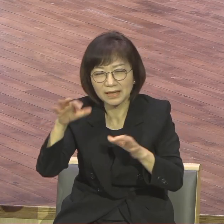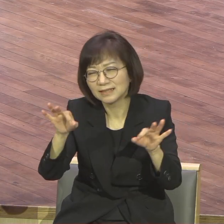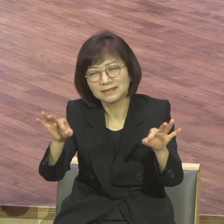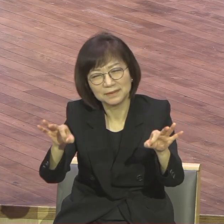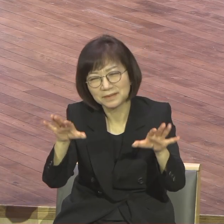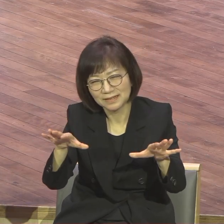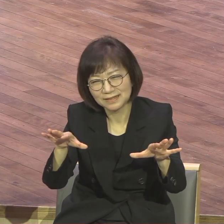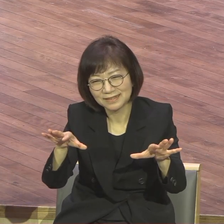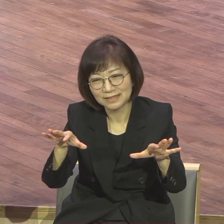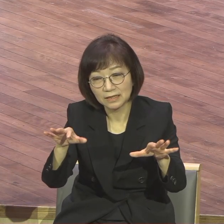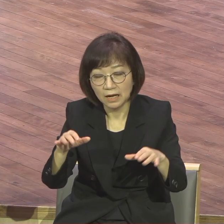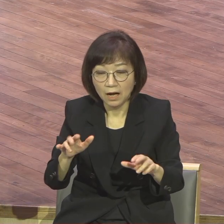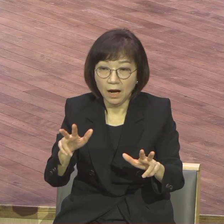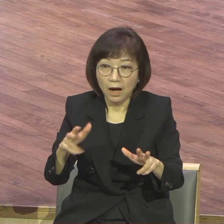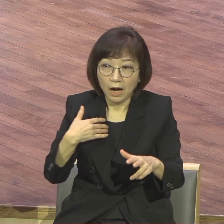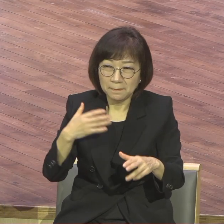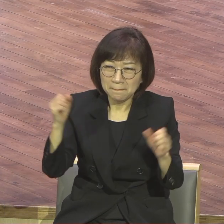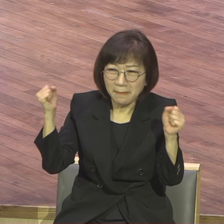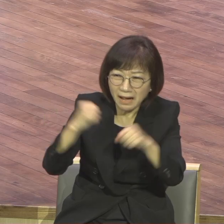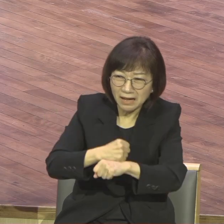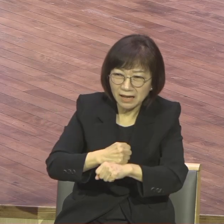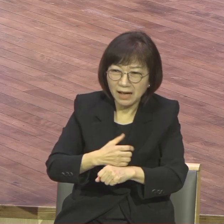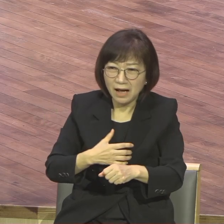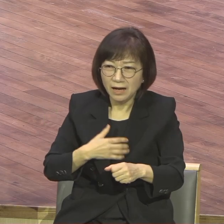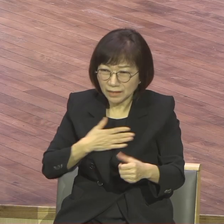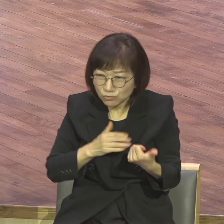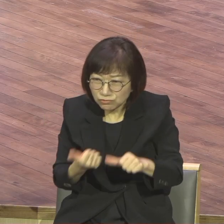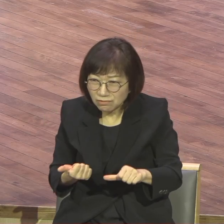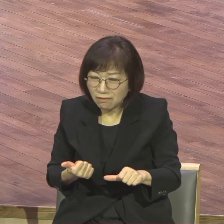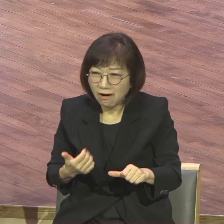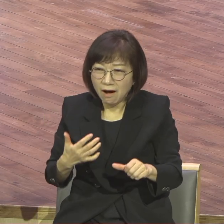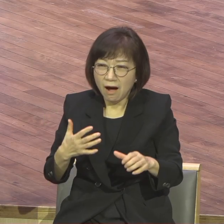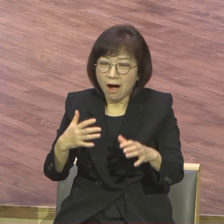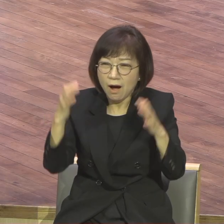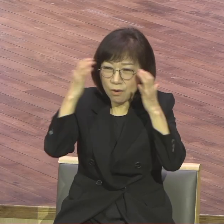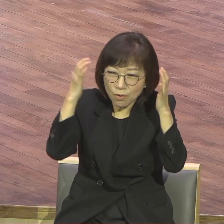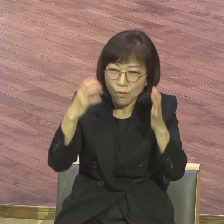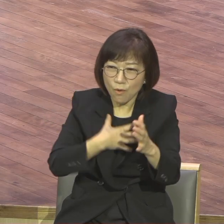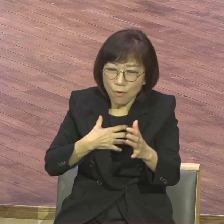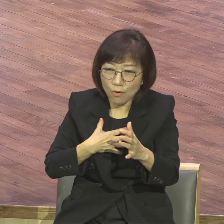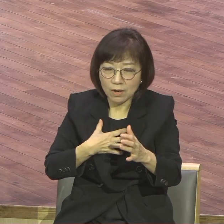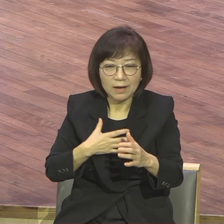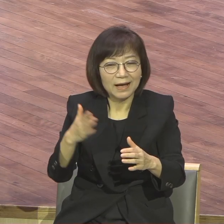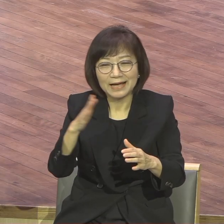죽을 것 같고 망할 것 같고 끝난 것 같은데 잠깐이라니까요. 잠깐이에요. 잠깐.